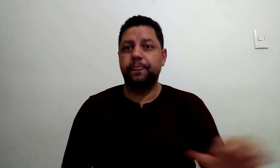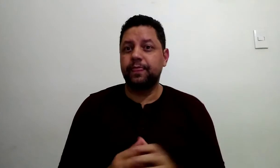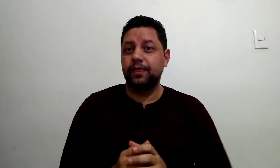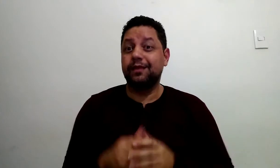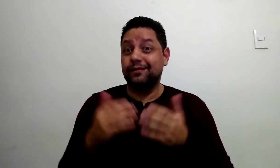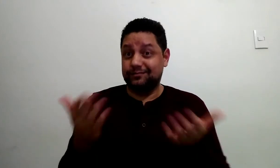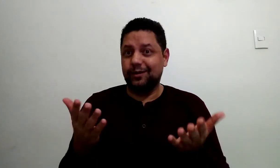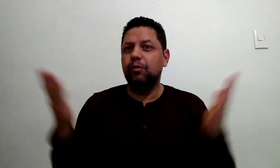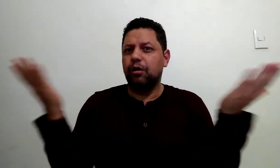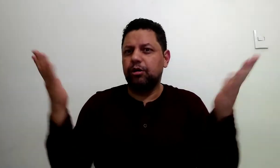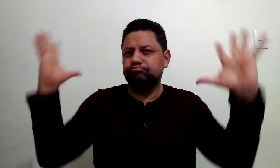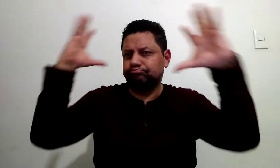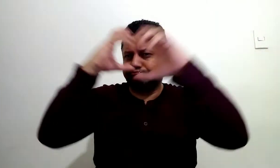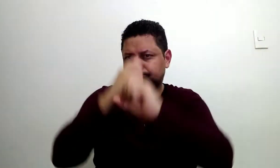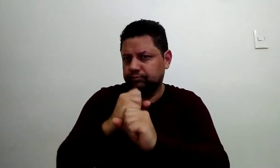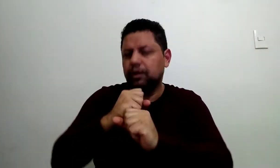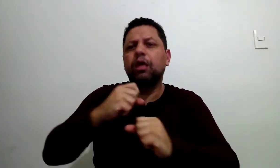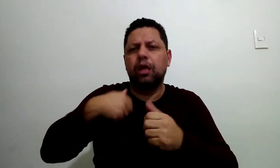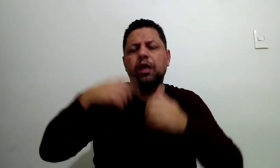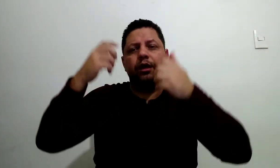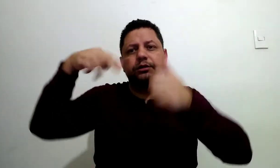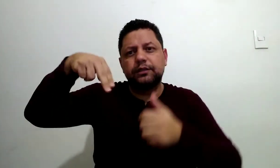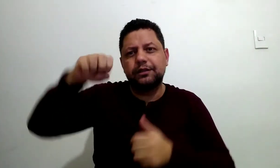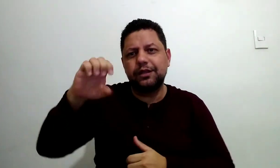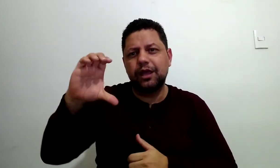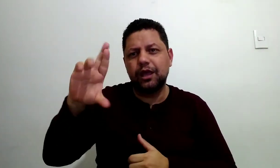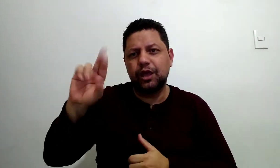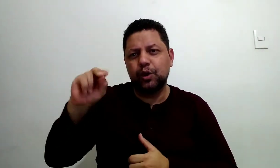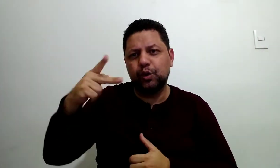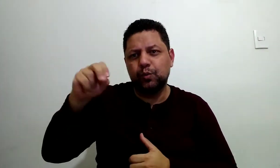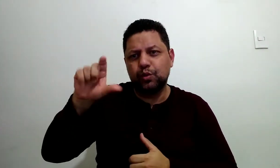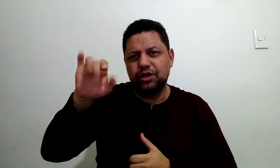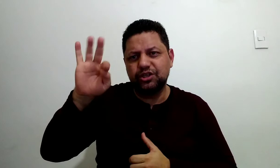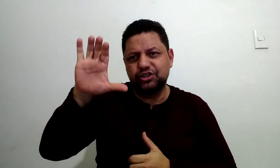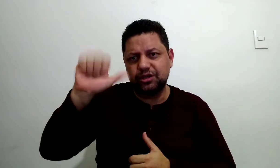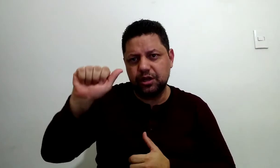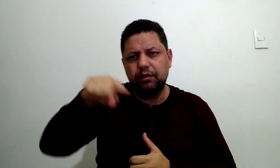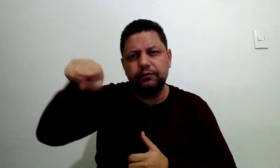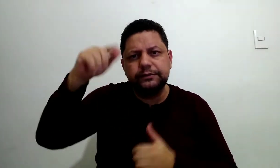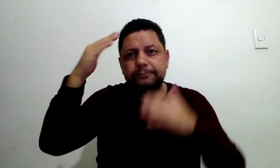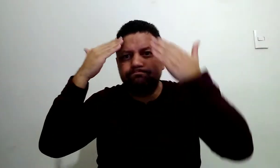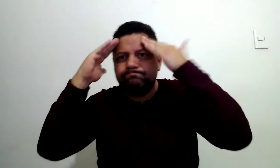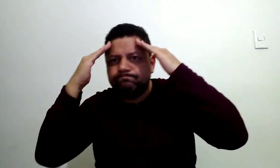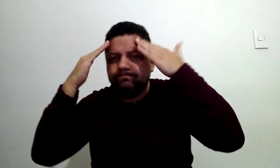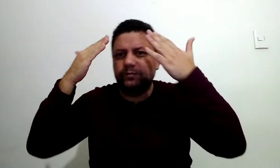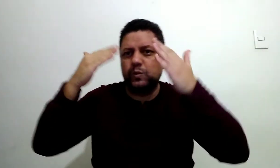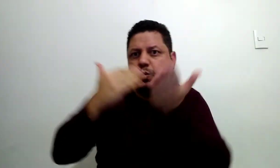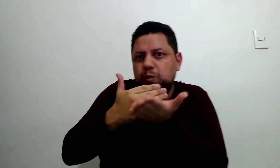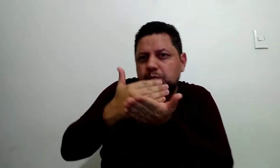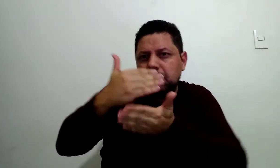Como referências para esse texto, nós temos a obra Necropolítica, do